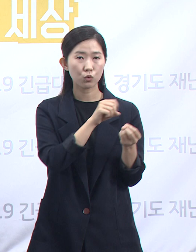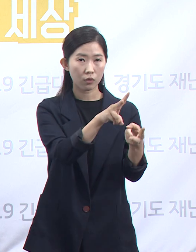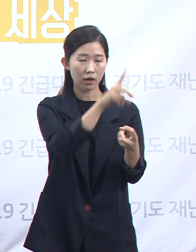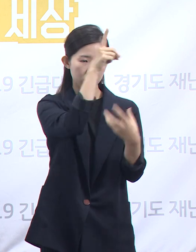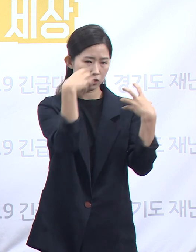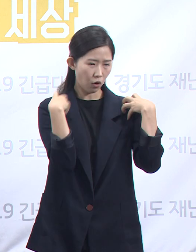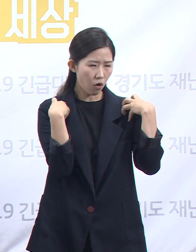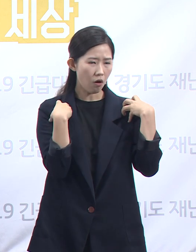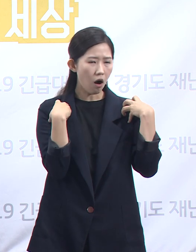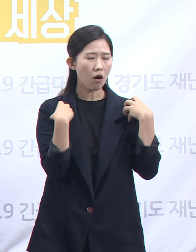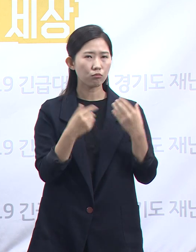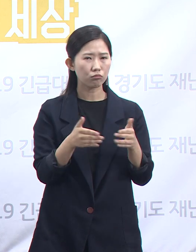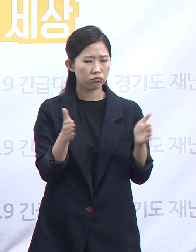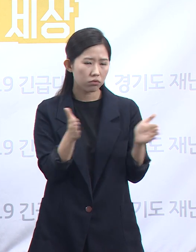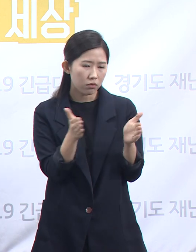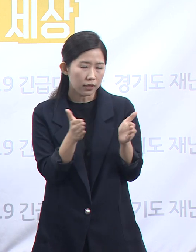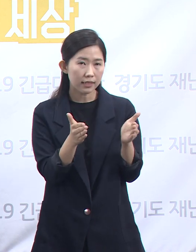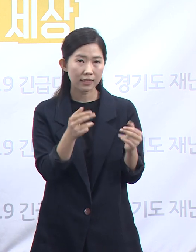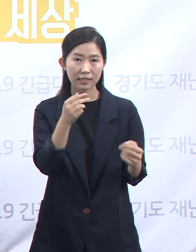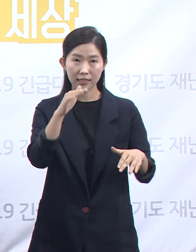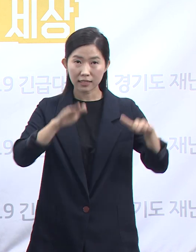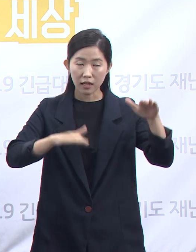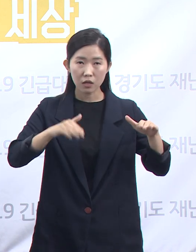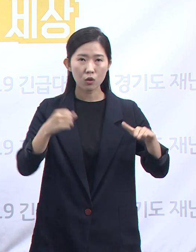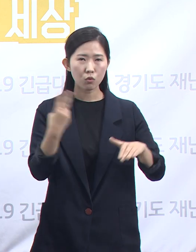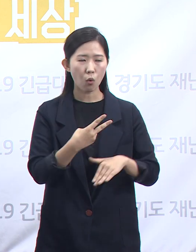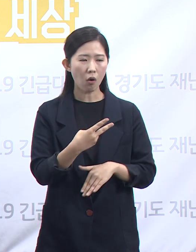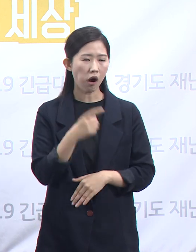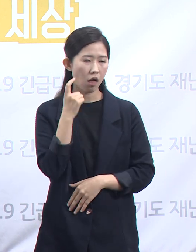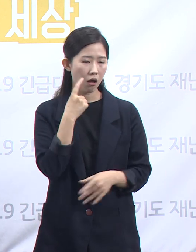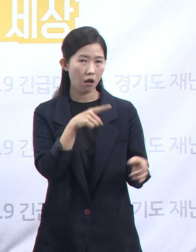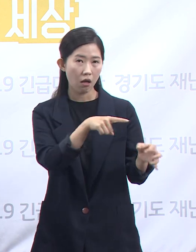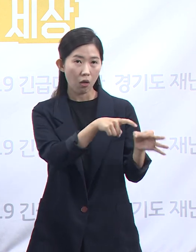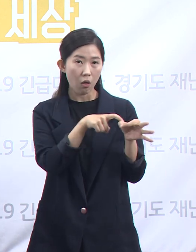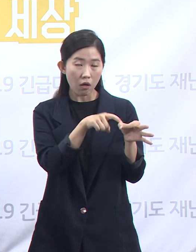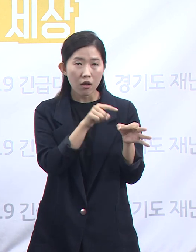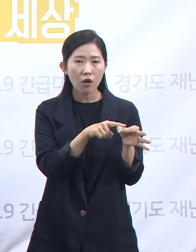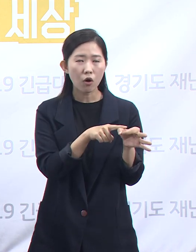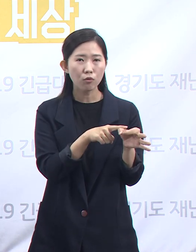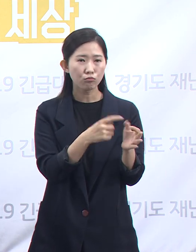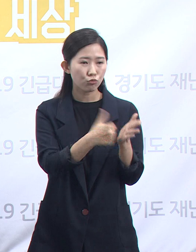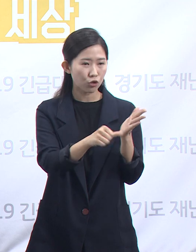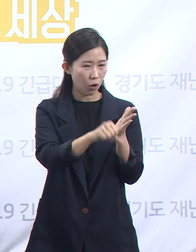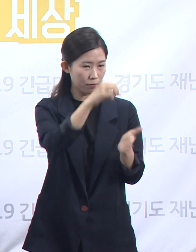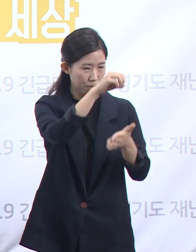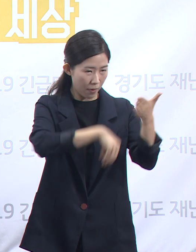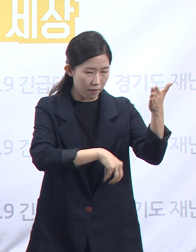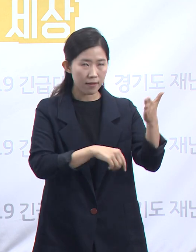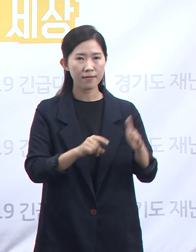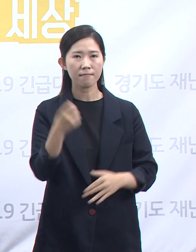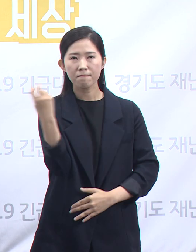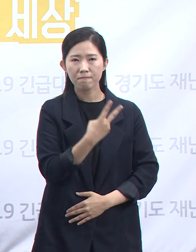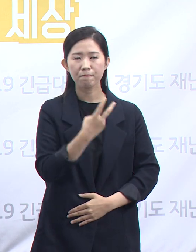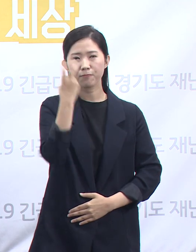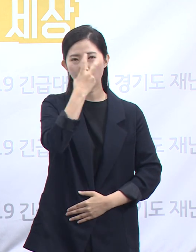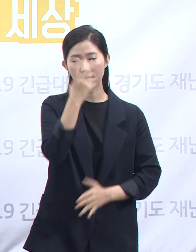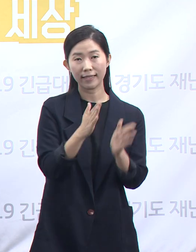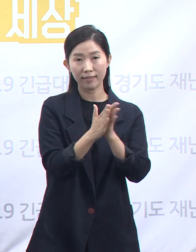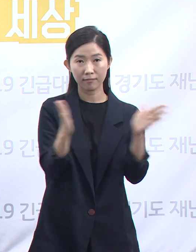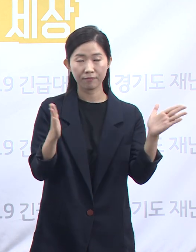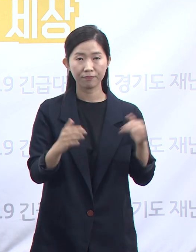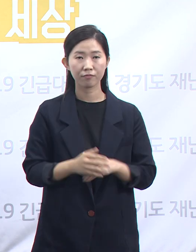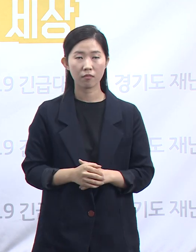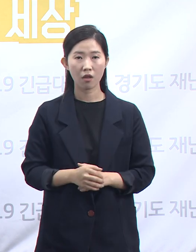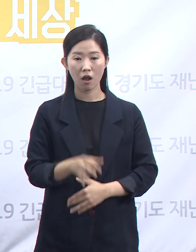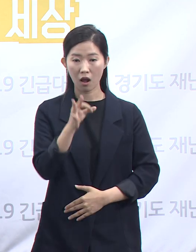미끼 상품 의혹이 있는 제품은 대상에서 제외하고 다시 조사를 진행하였습니다. 가격 비교